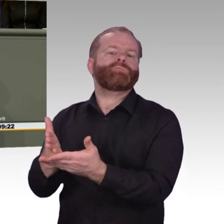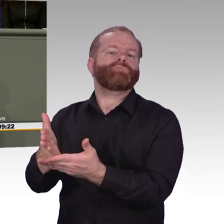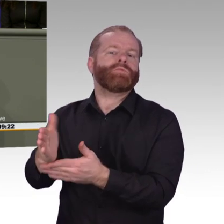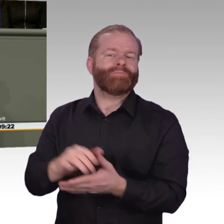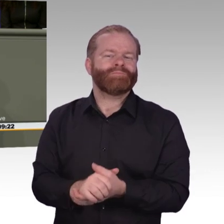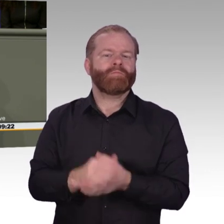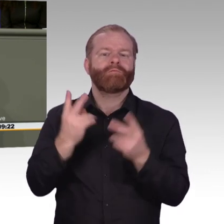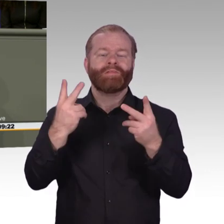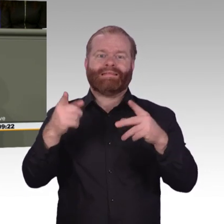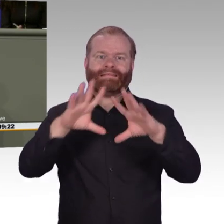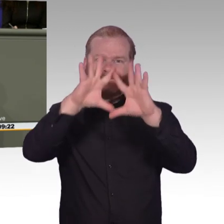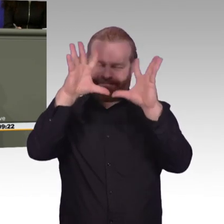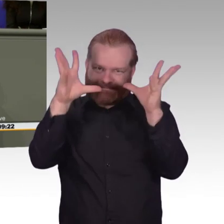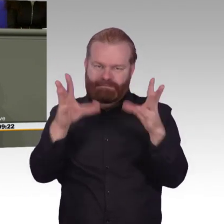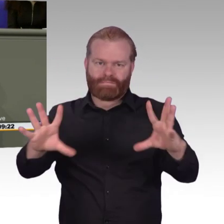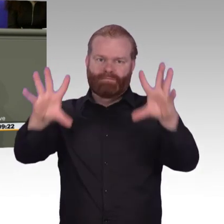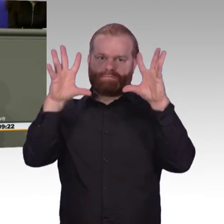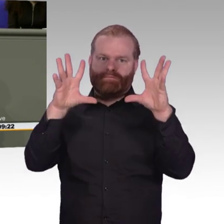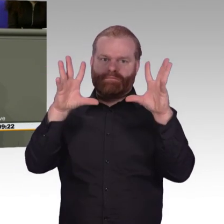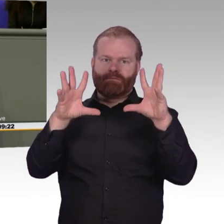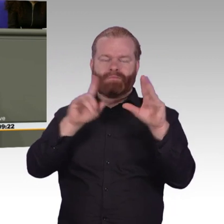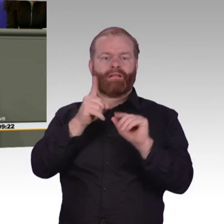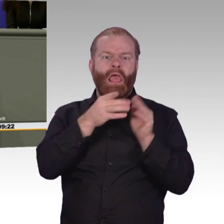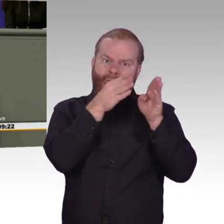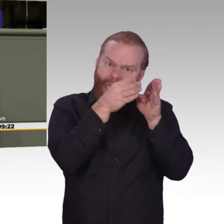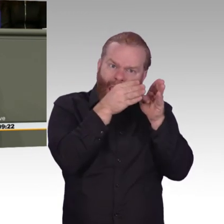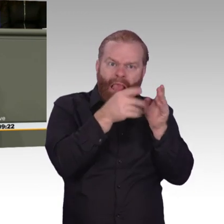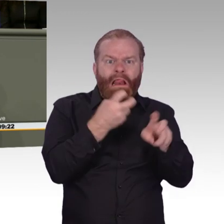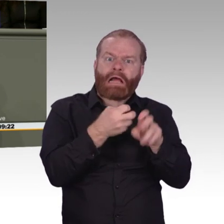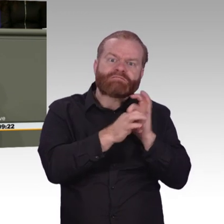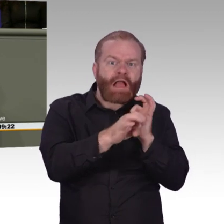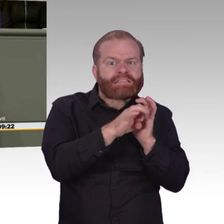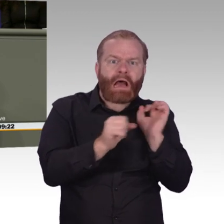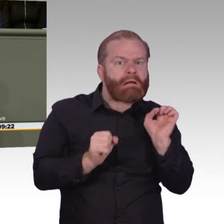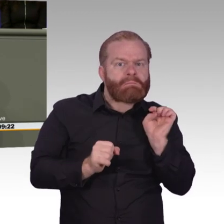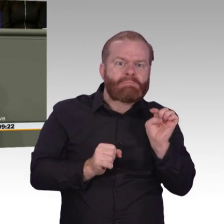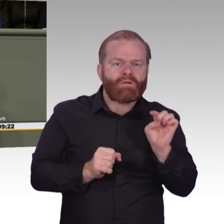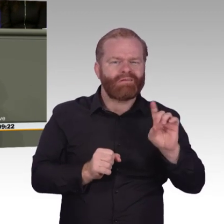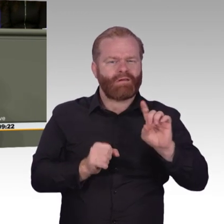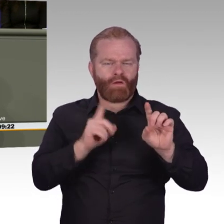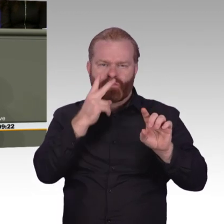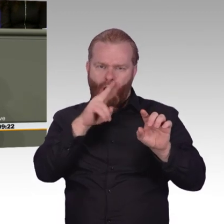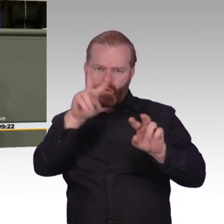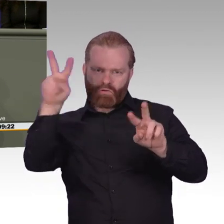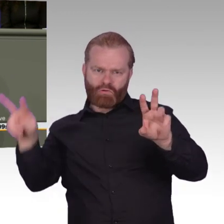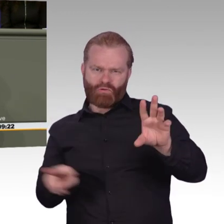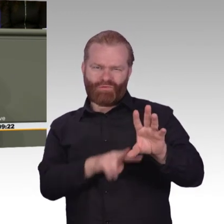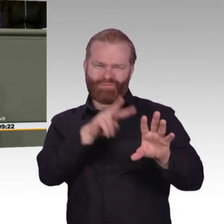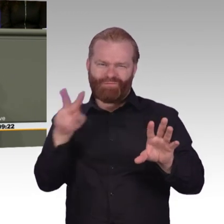flächendeckendes, gut funktionierendes 5G-Netz haben. Und wir stellen jetzt gerade die Weichen, um das auch zu erreichen. Und das, was Sie tun, ist den Standort schlecht